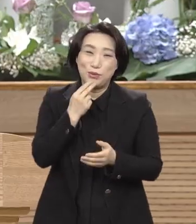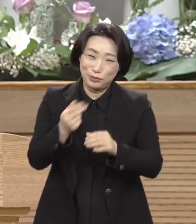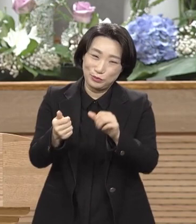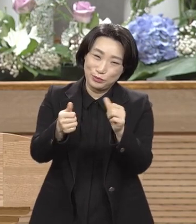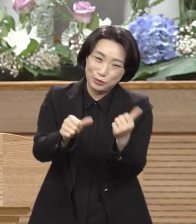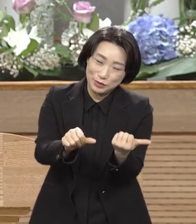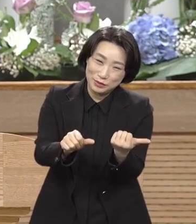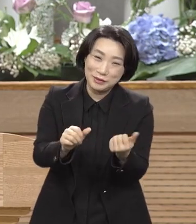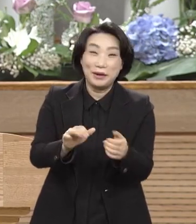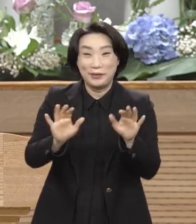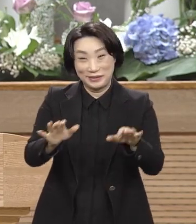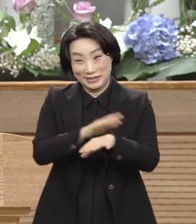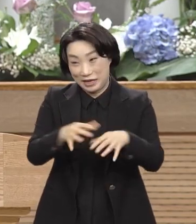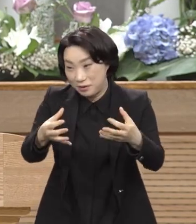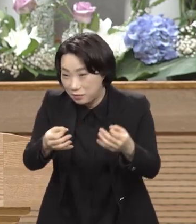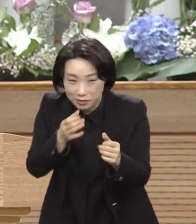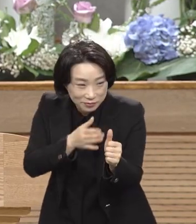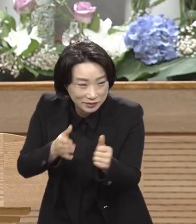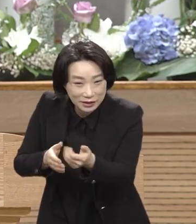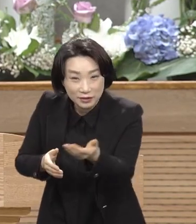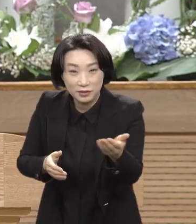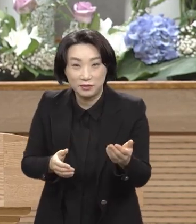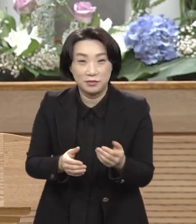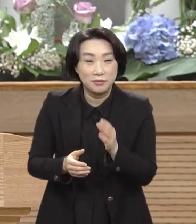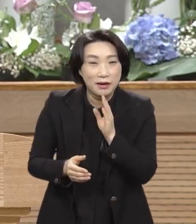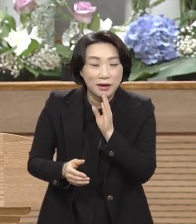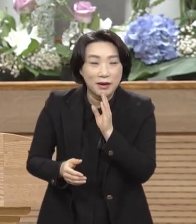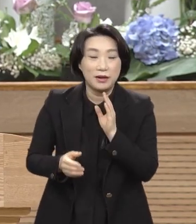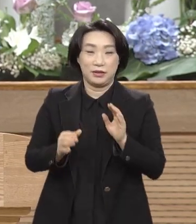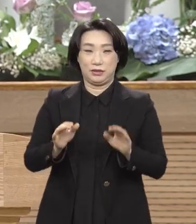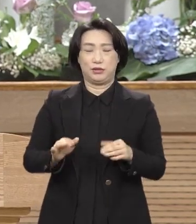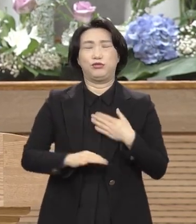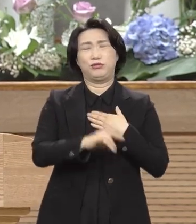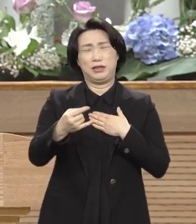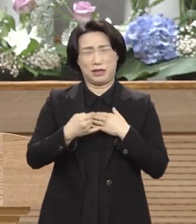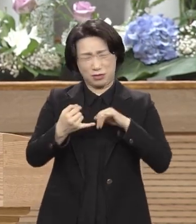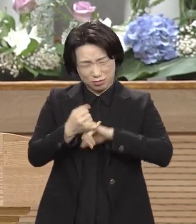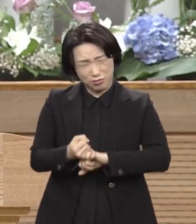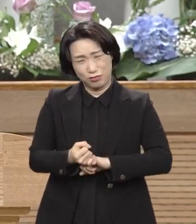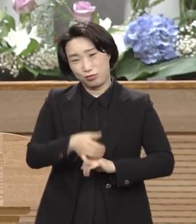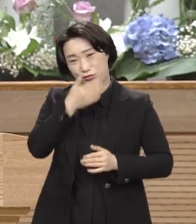들으세요. 이건 우리들에게 꼭 화제가 돼야 할 얘기입니다.